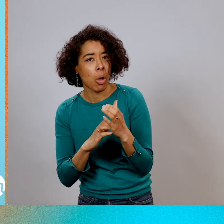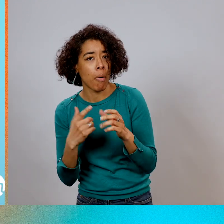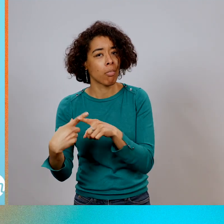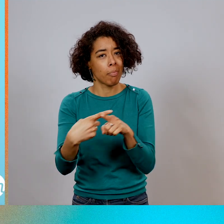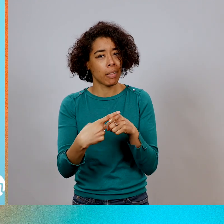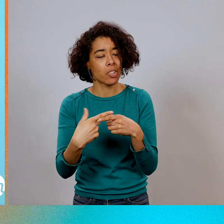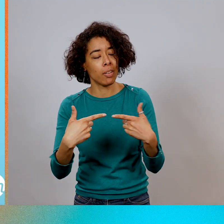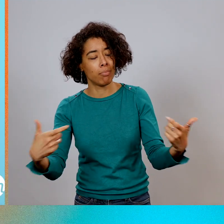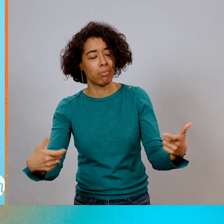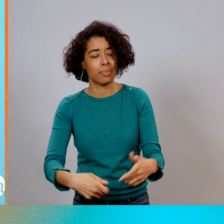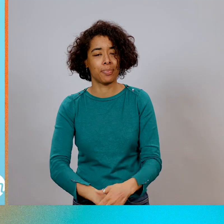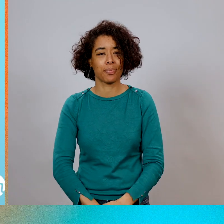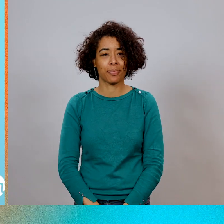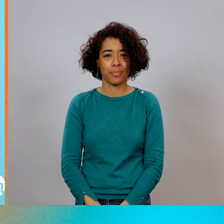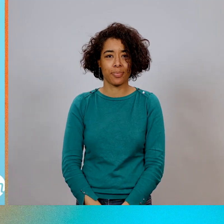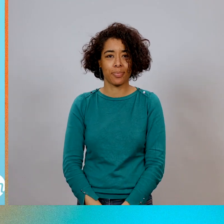MomentumSansFrontières.com. A bientôt. Bye bye.